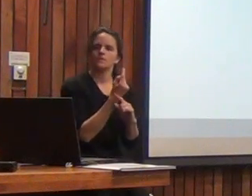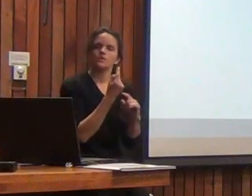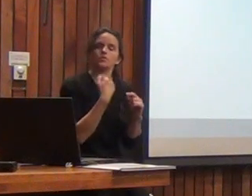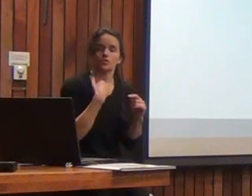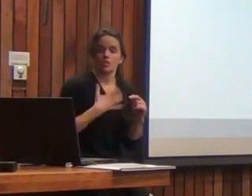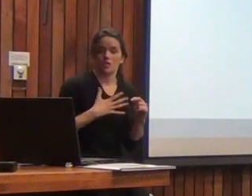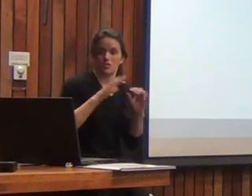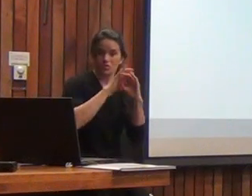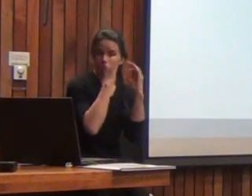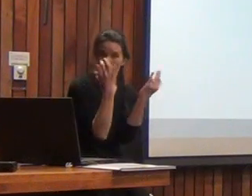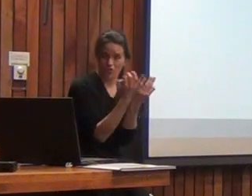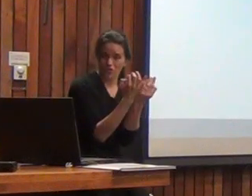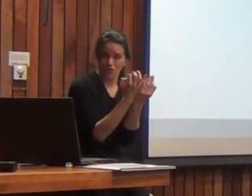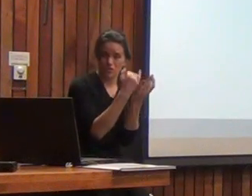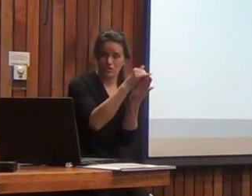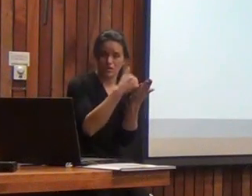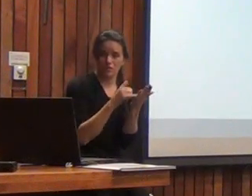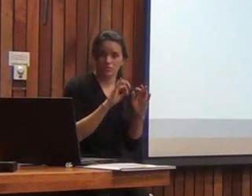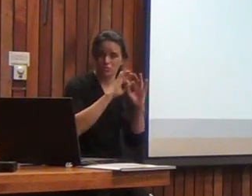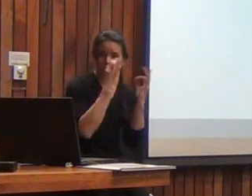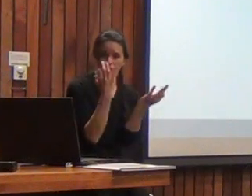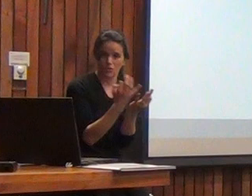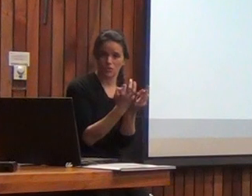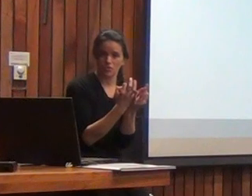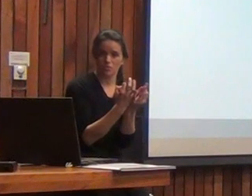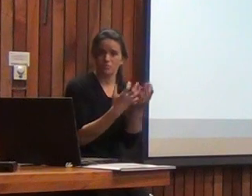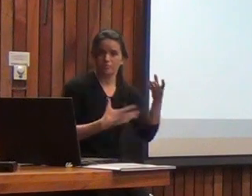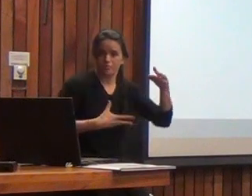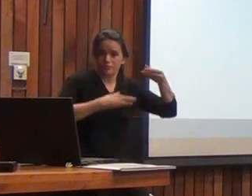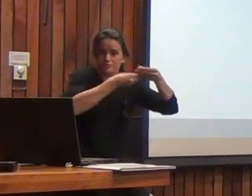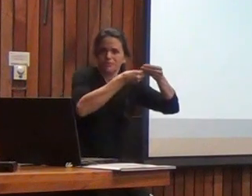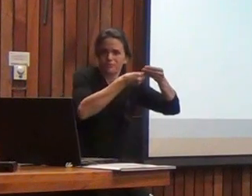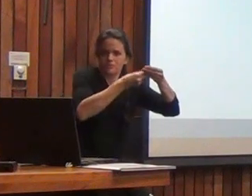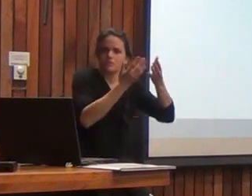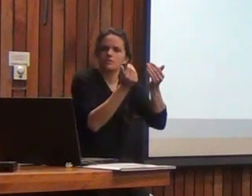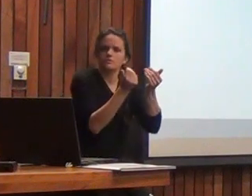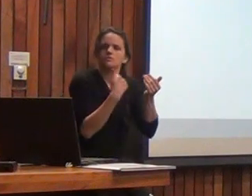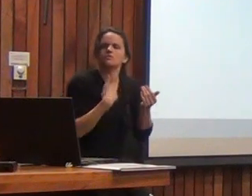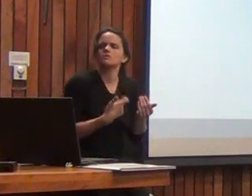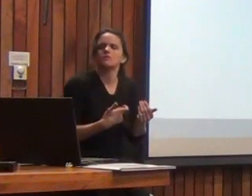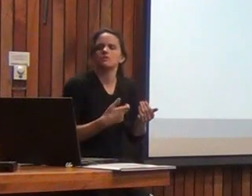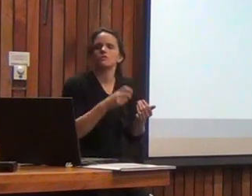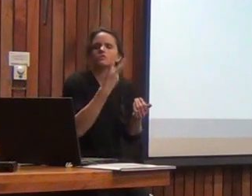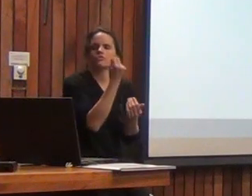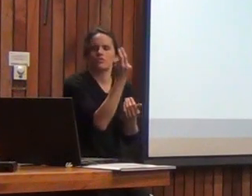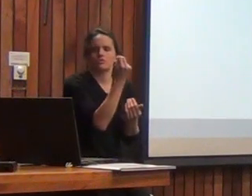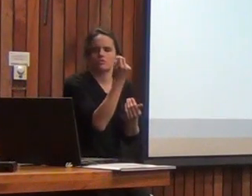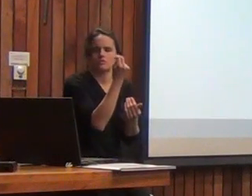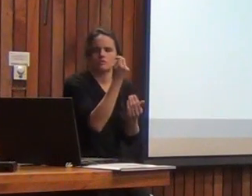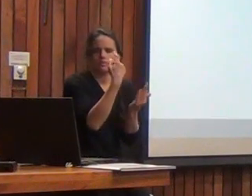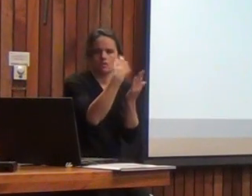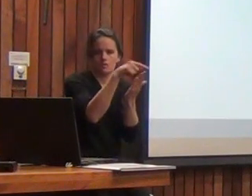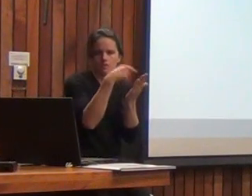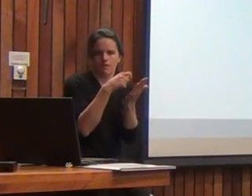obtenerlo todo todos los indicadores solamente necesito de doce subpruebas